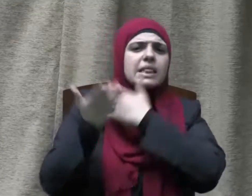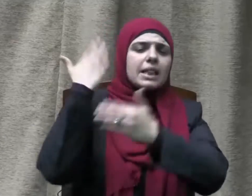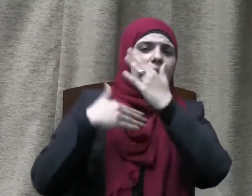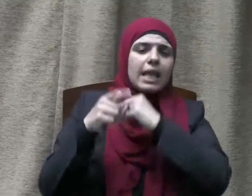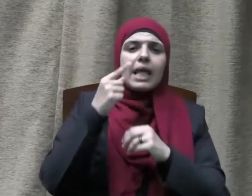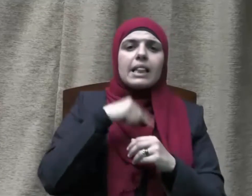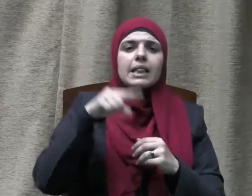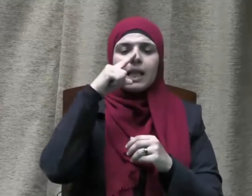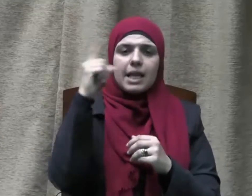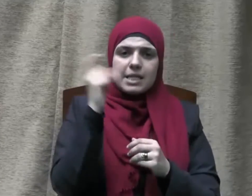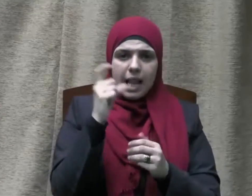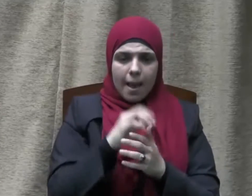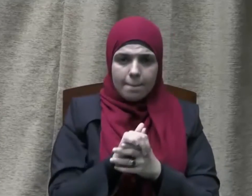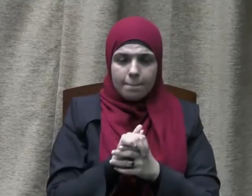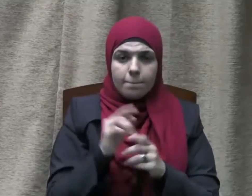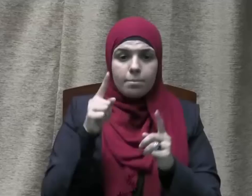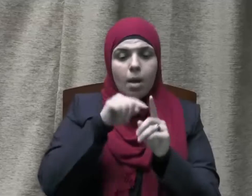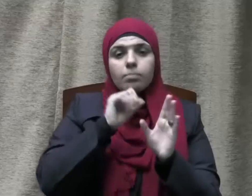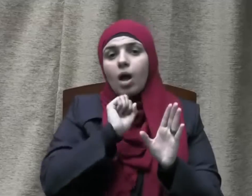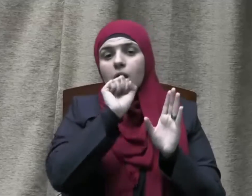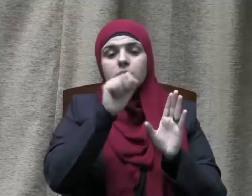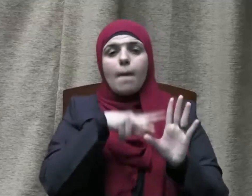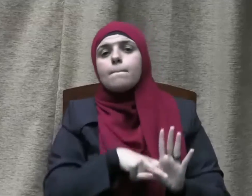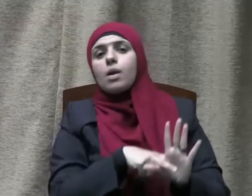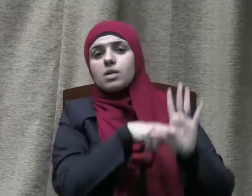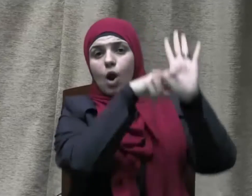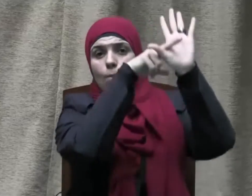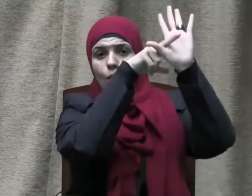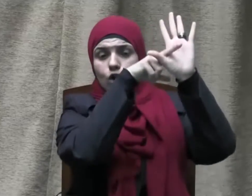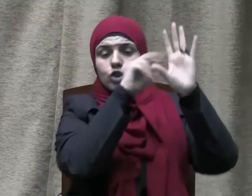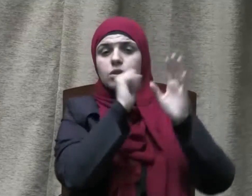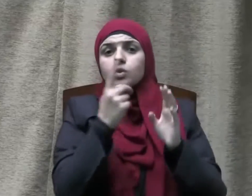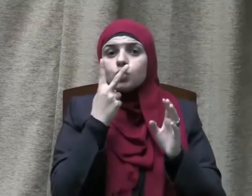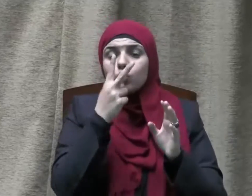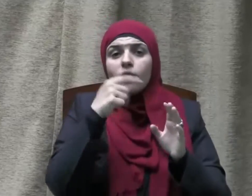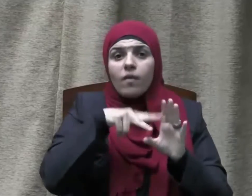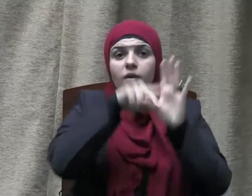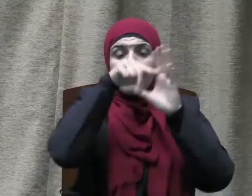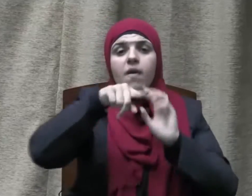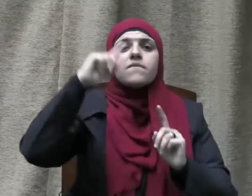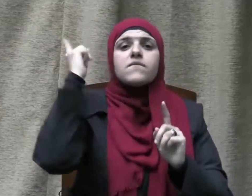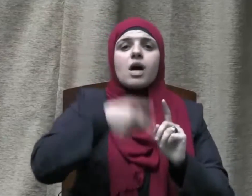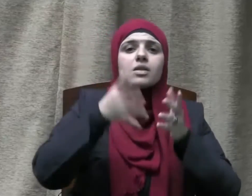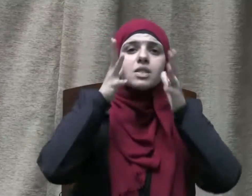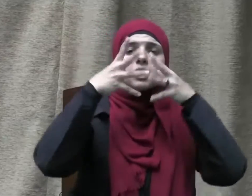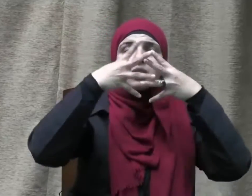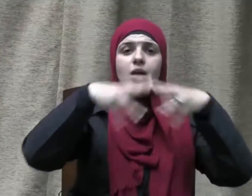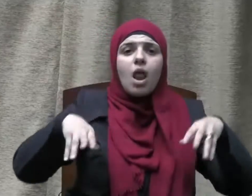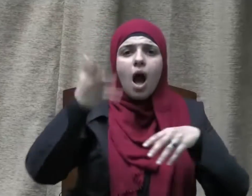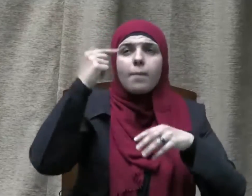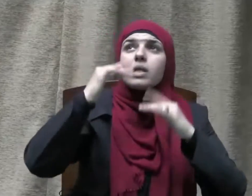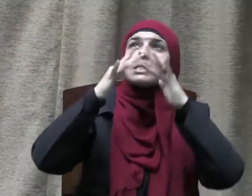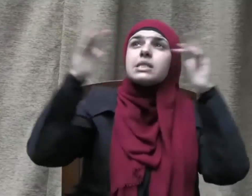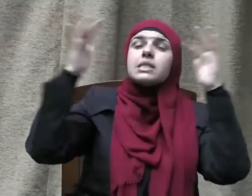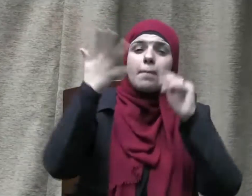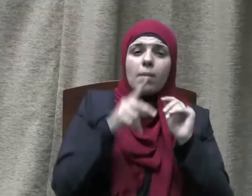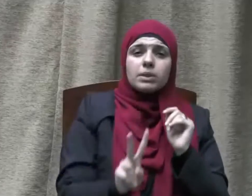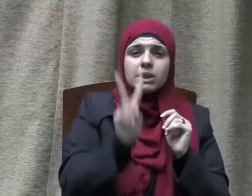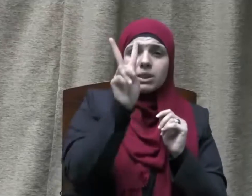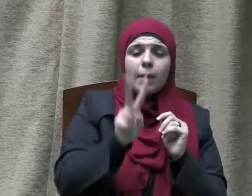معجزة الإسراء والمعراج حيث فرضت الصلاة من فوق سبع سماوات ليلة الإسراء